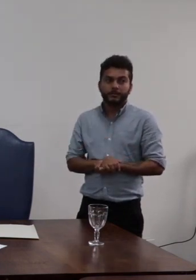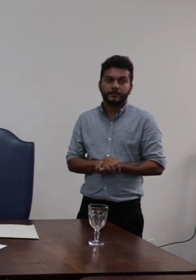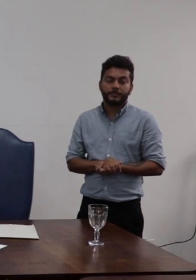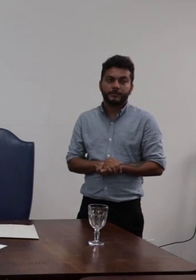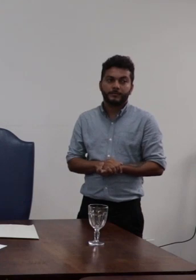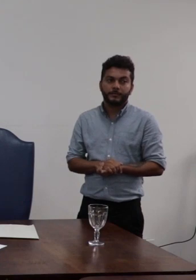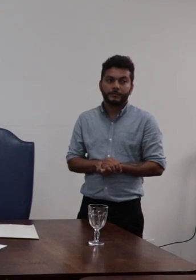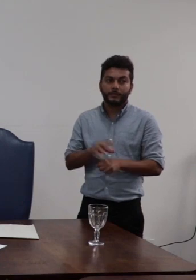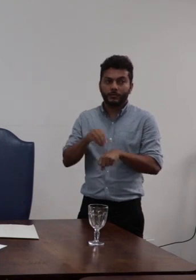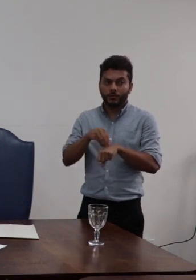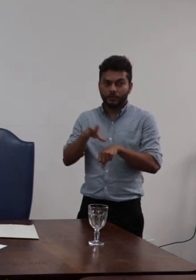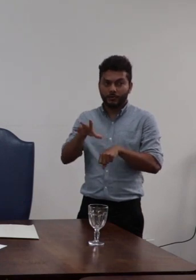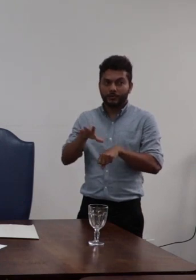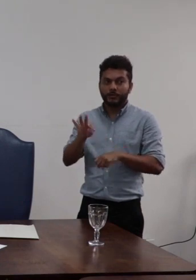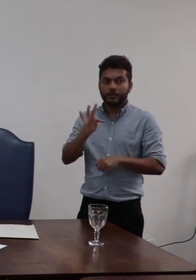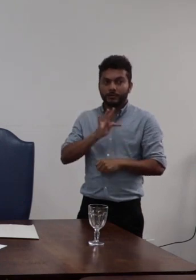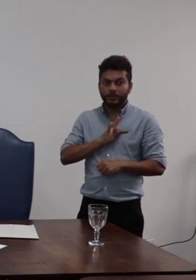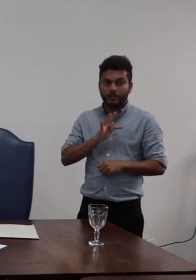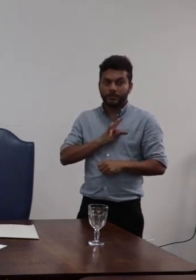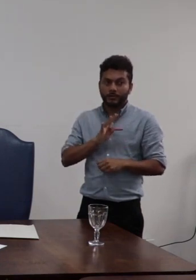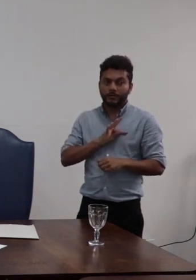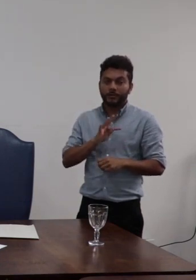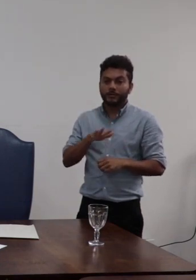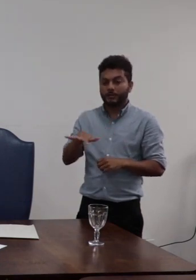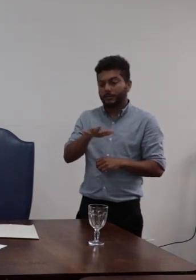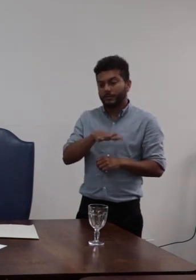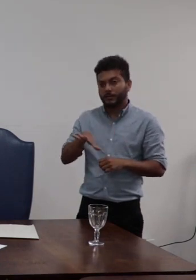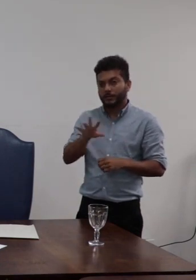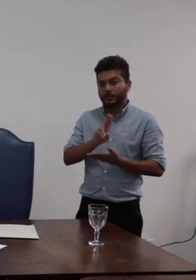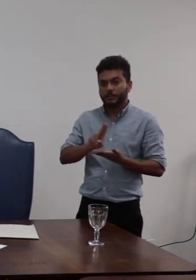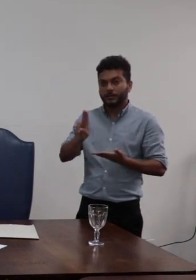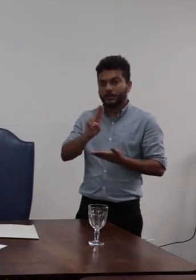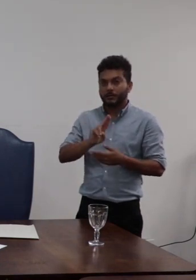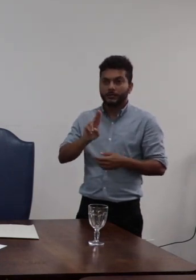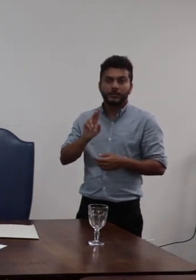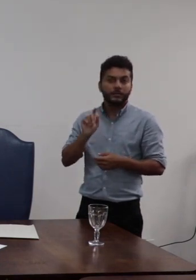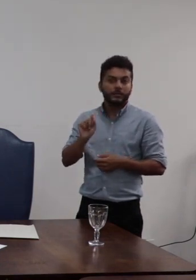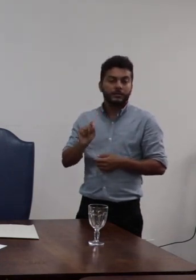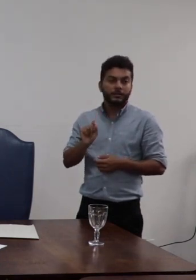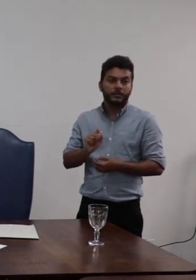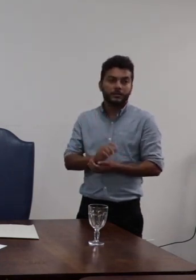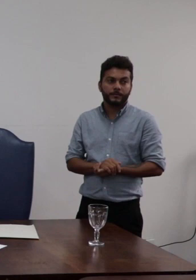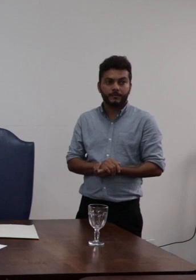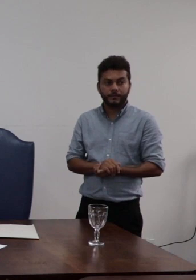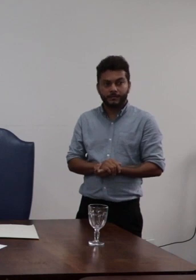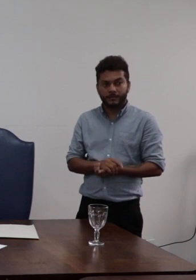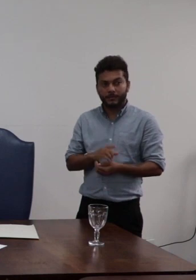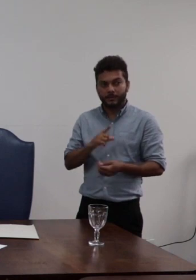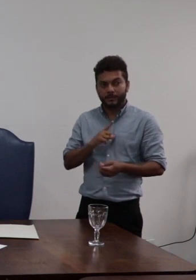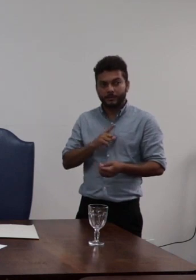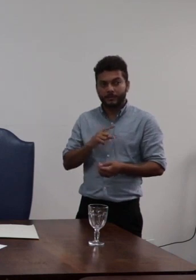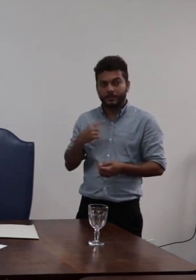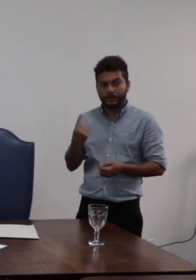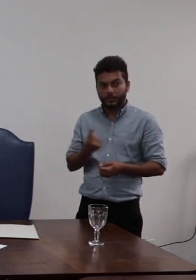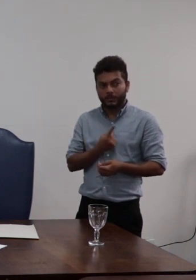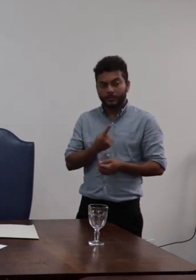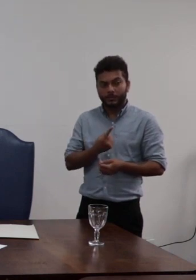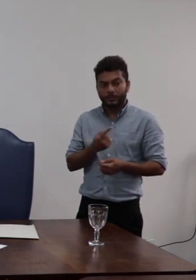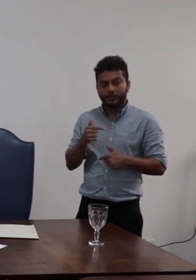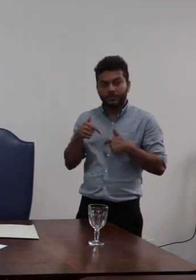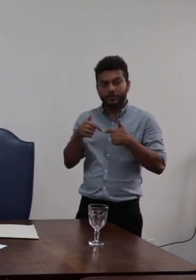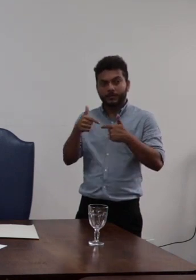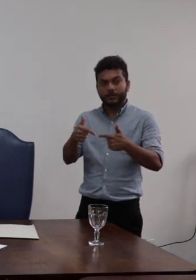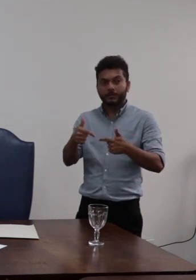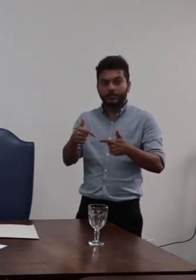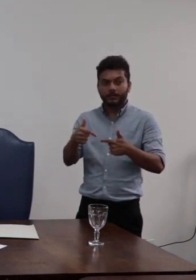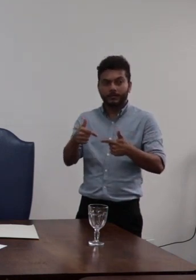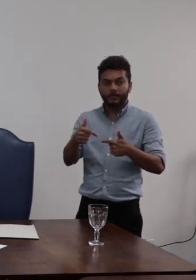dos técnicos da universidade ela começa essa intervenção nossa notificando hoje mais conselheiros a